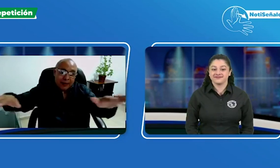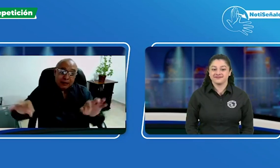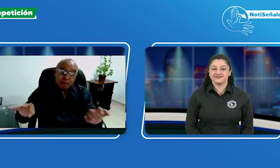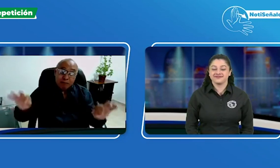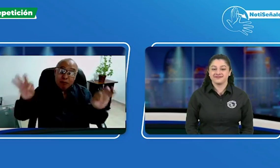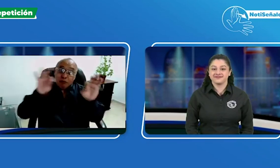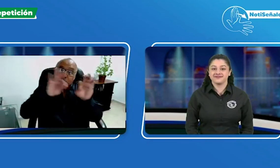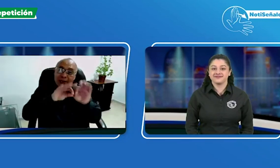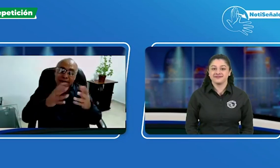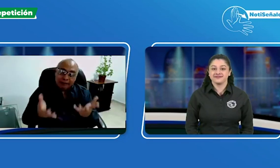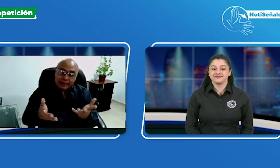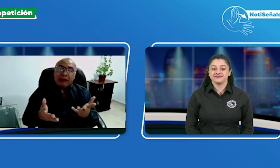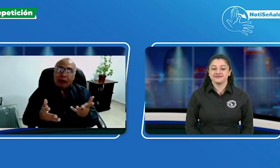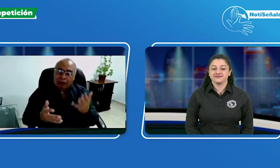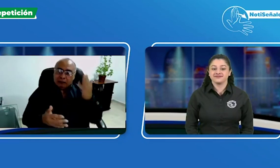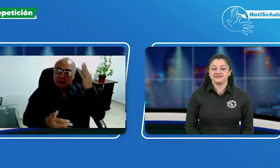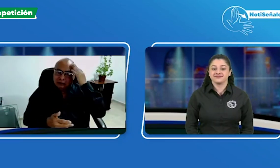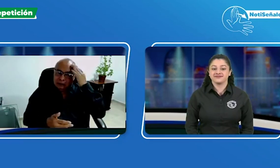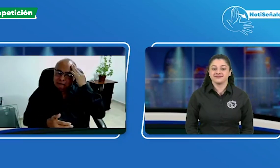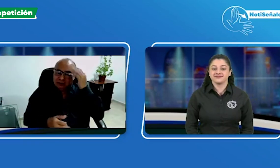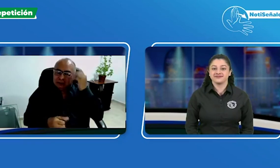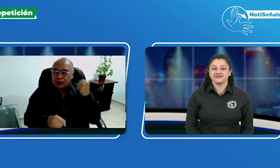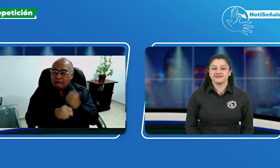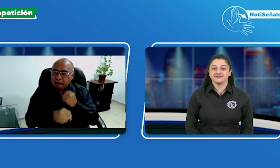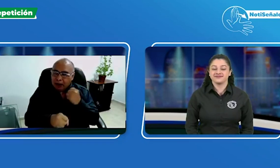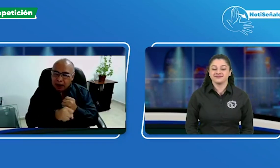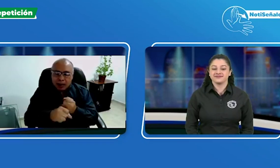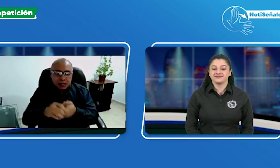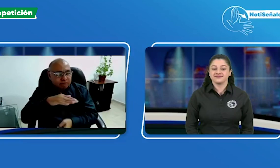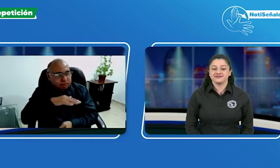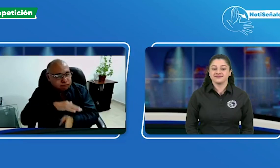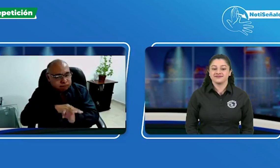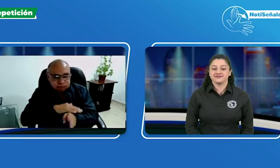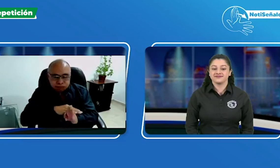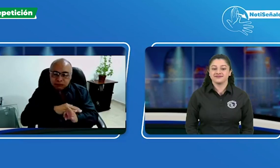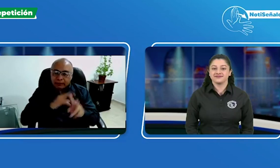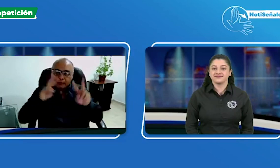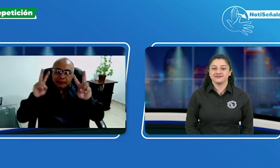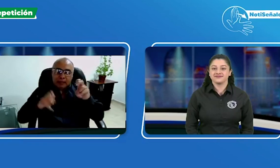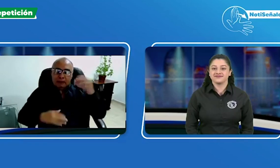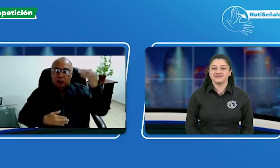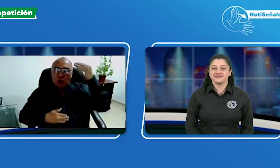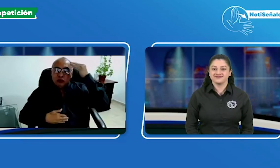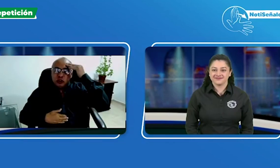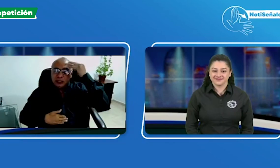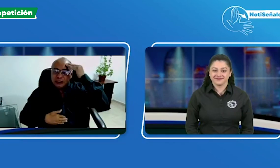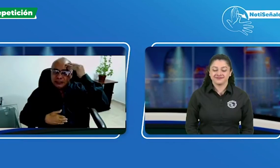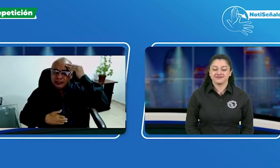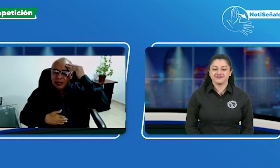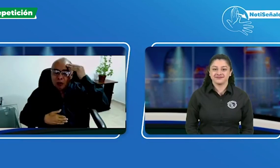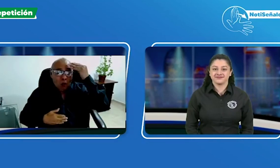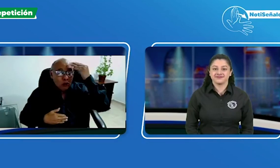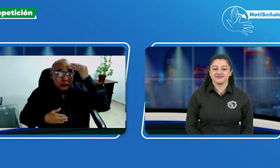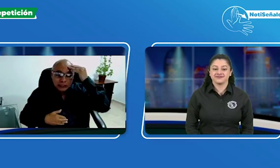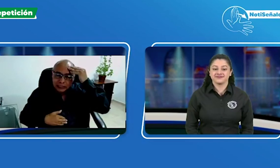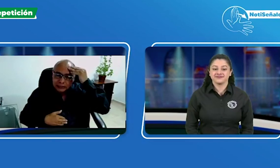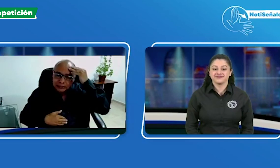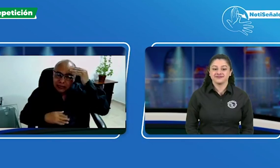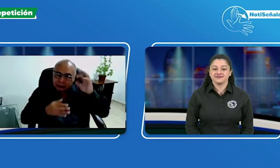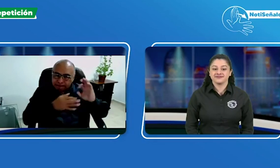Compartan este video, compartan toda la información y recuerden que seguimos trabajando trabajando para esta toma de